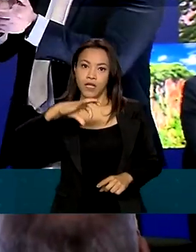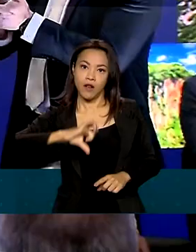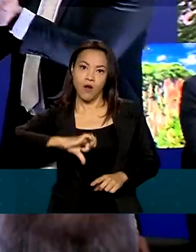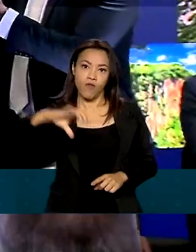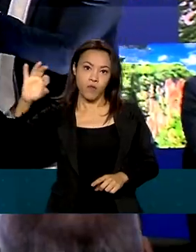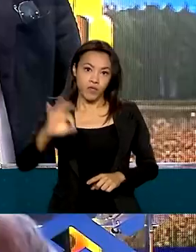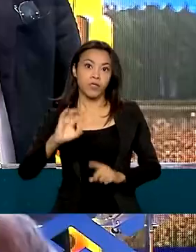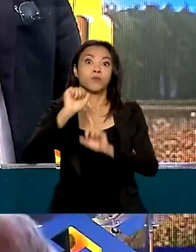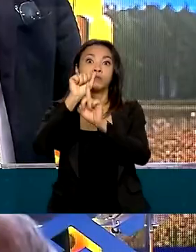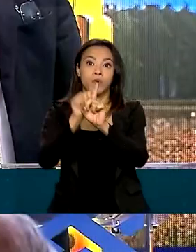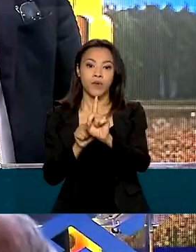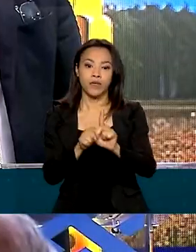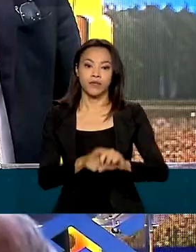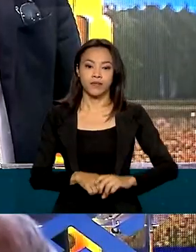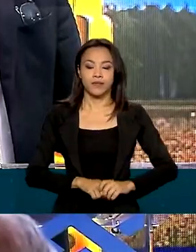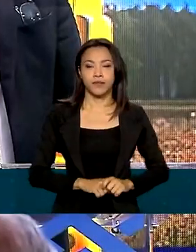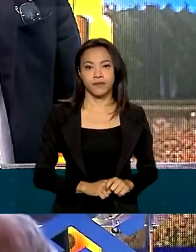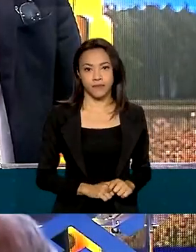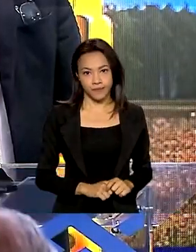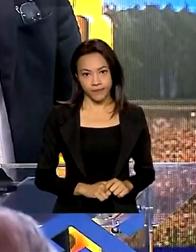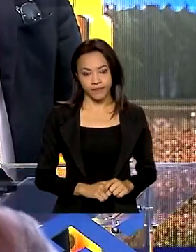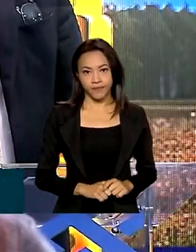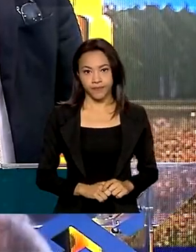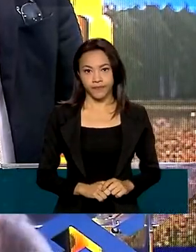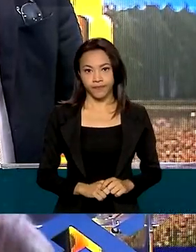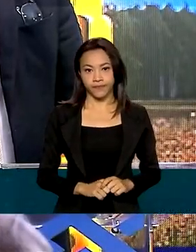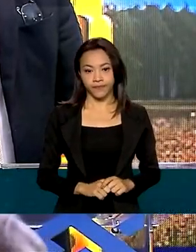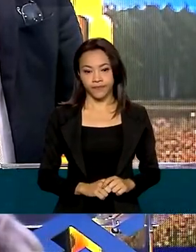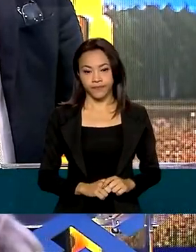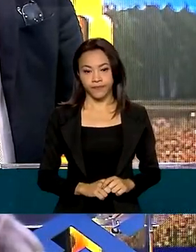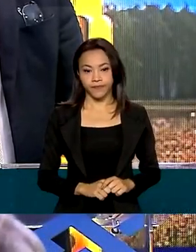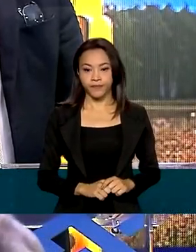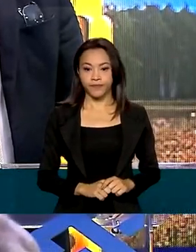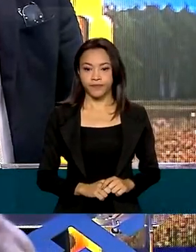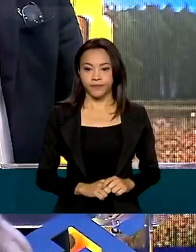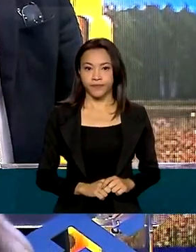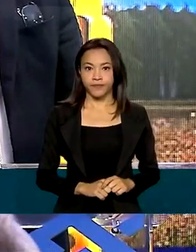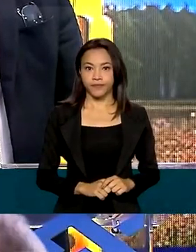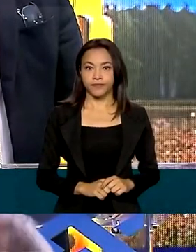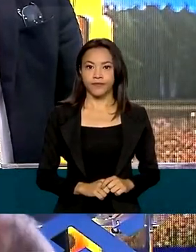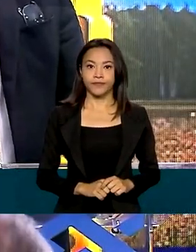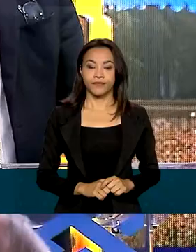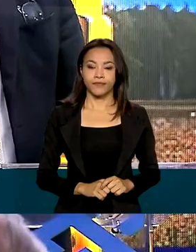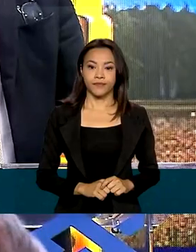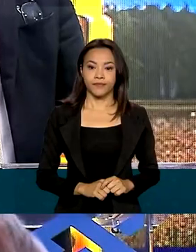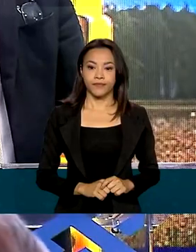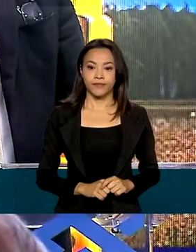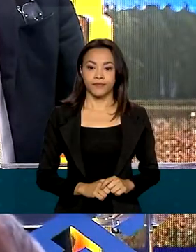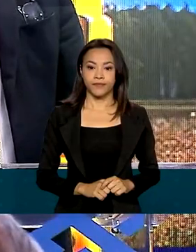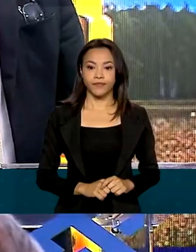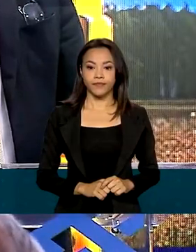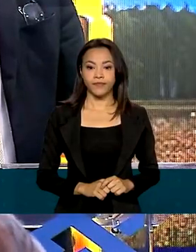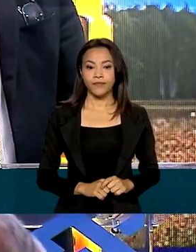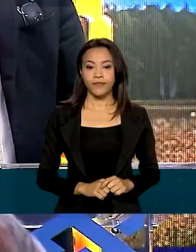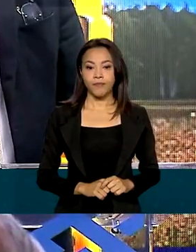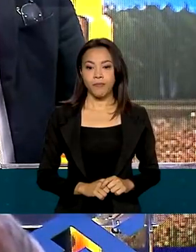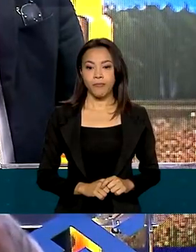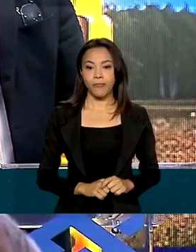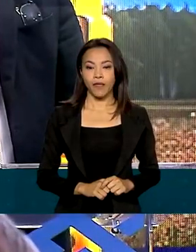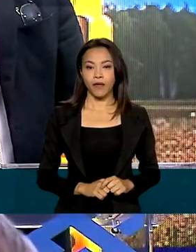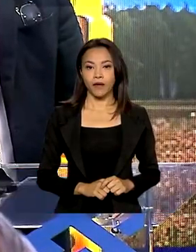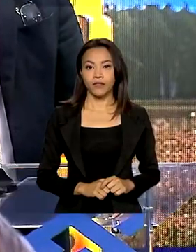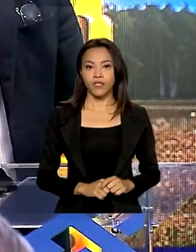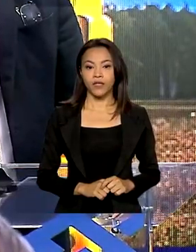ao mês. A empresa conveniada ao BB cadastra no sistema o pagamento dos fretes futuros, que ficam automaticamente à